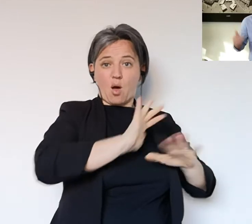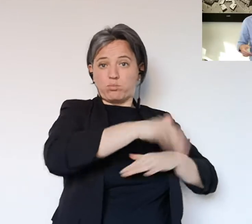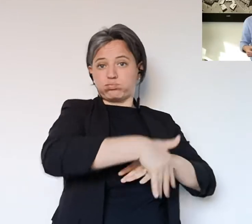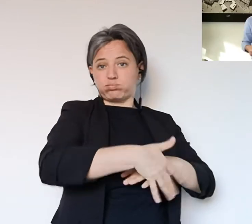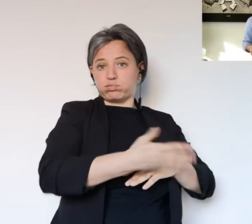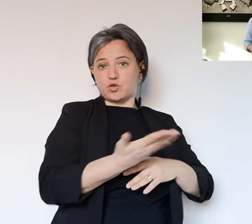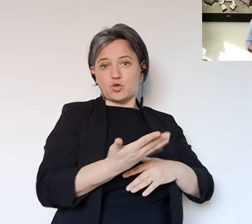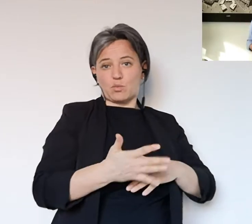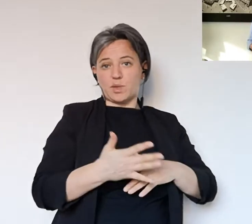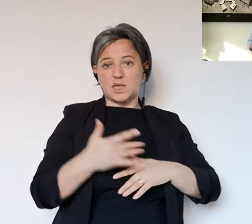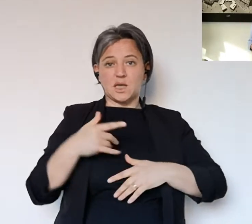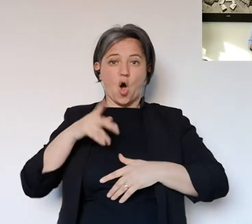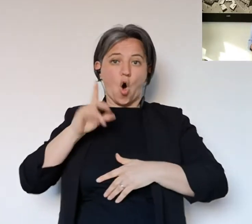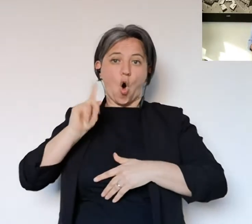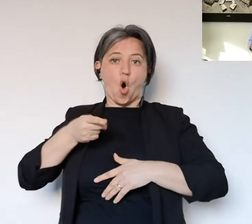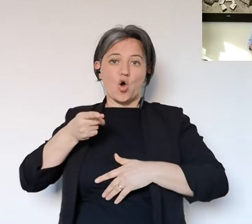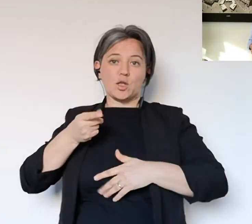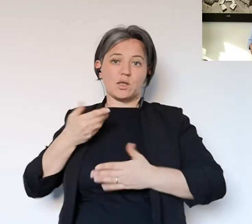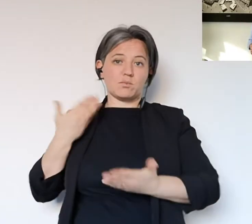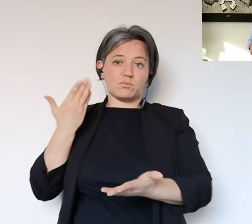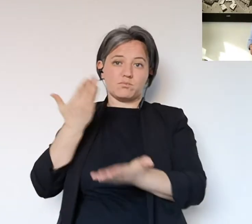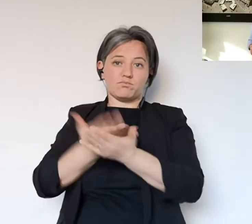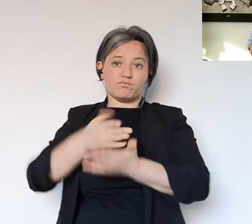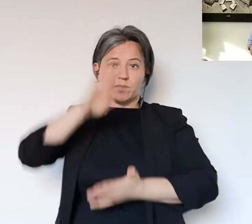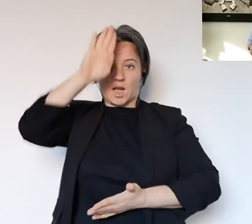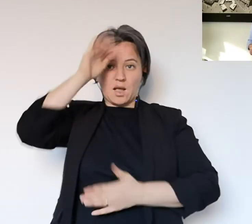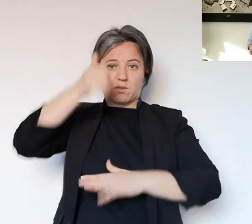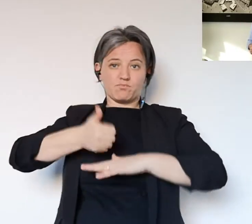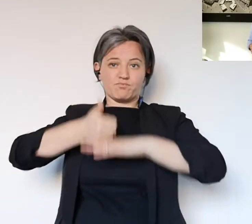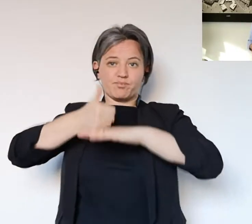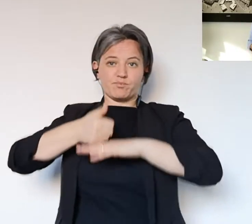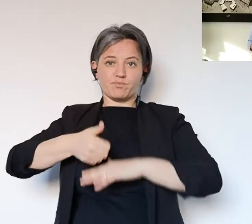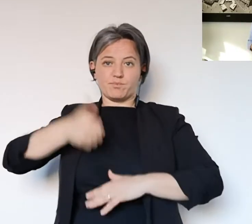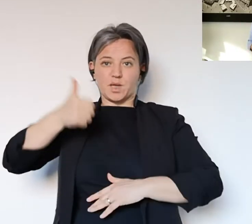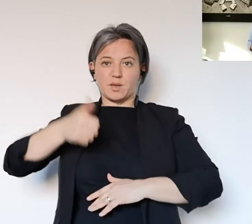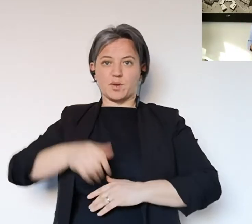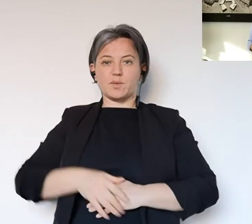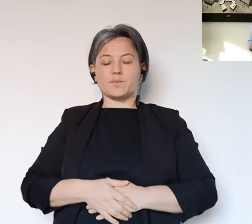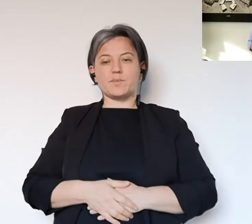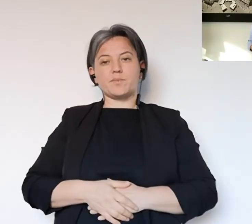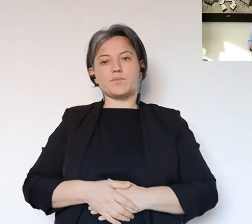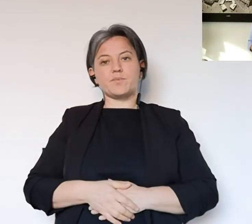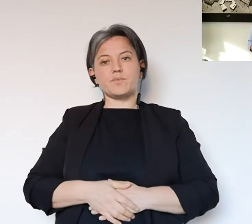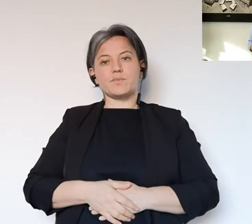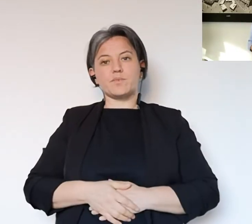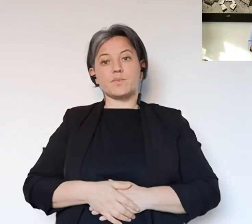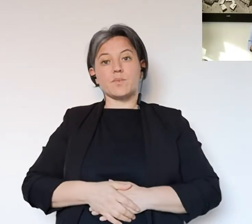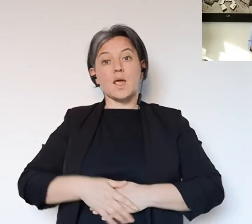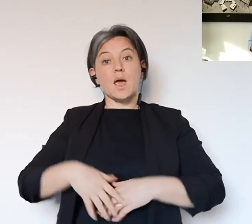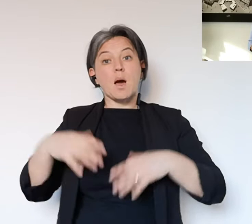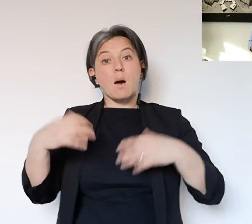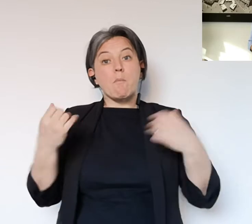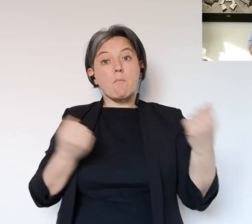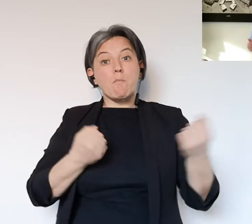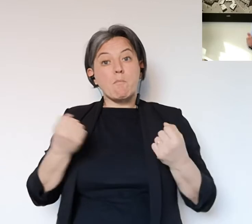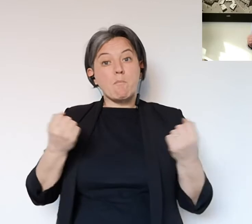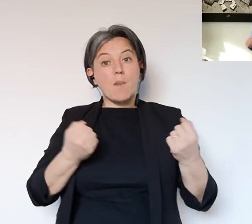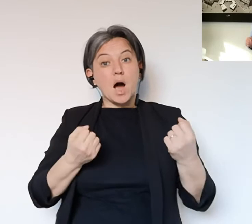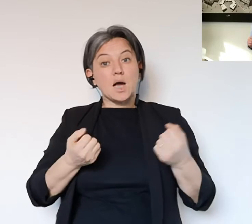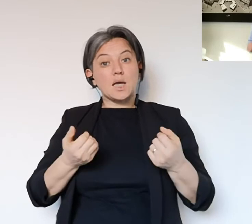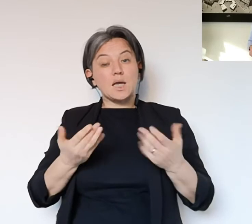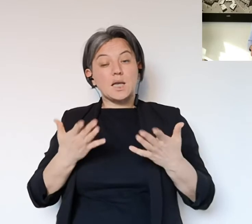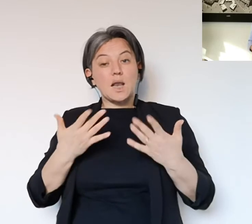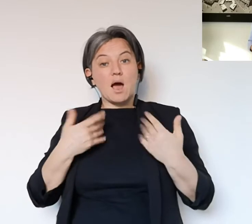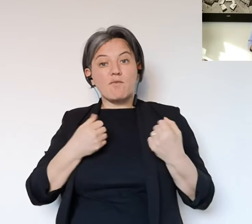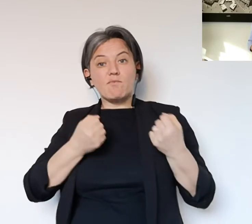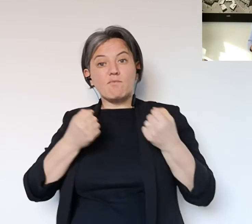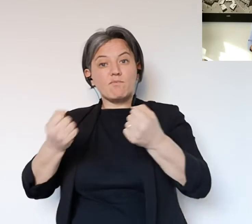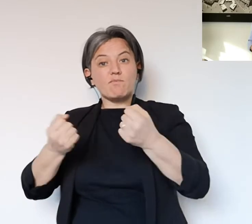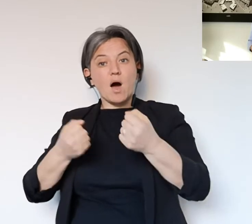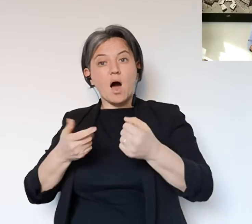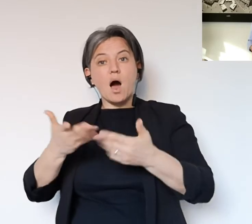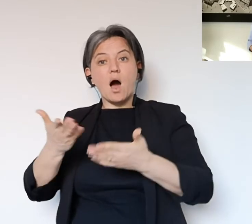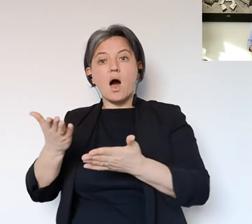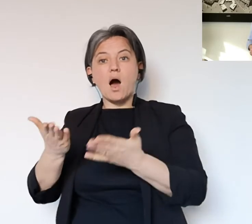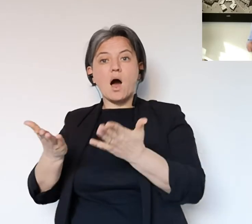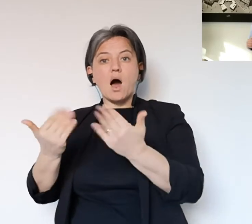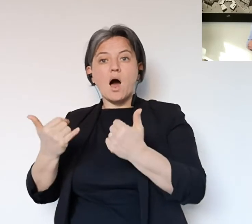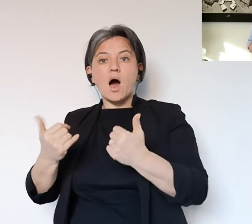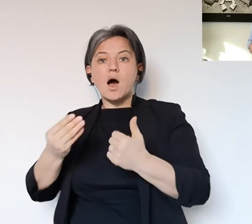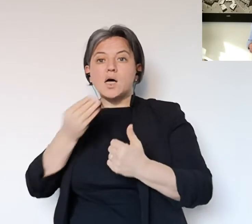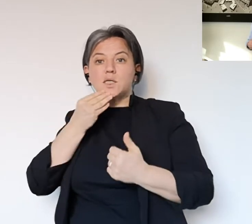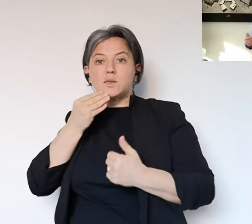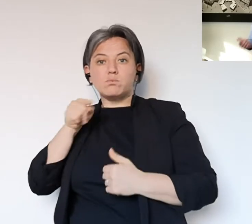sorpassati da questa ordinanza regionale. Si può fare la spesa in auto